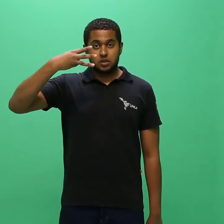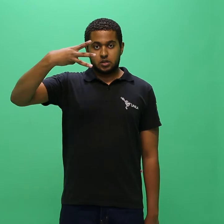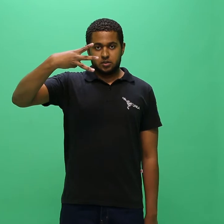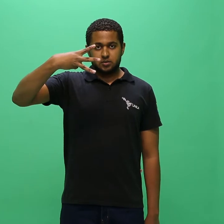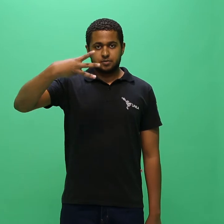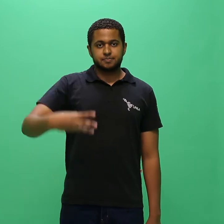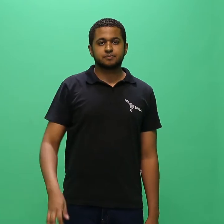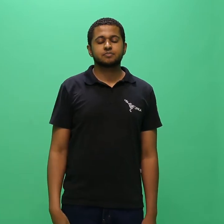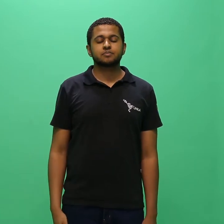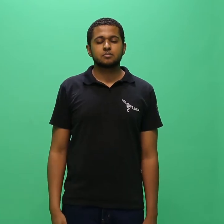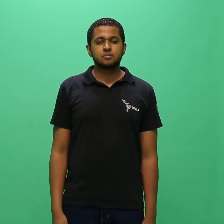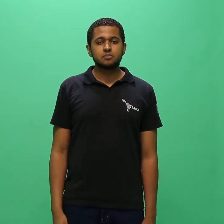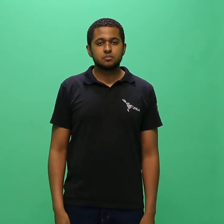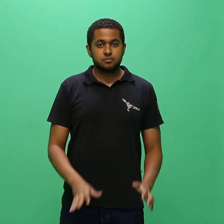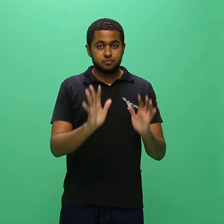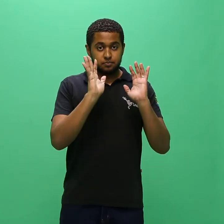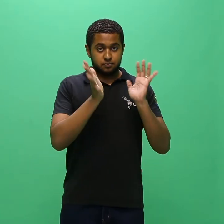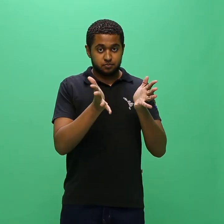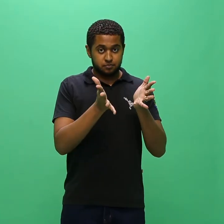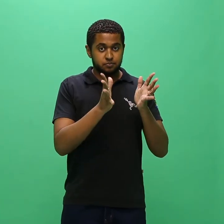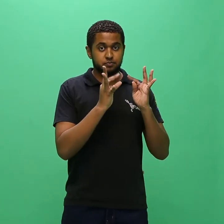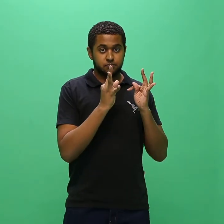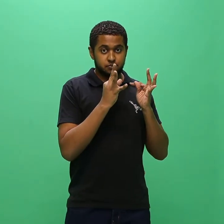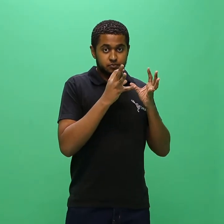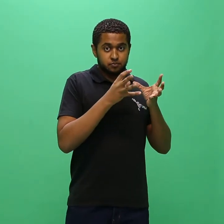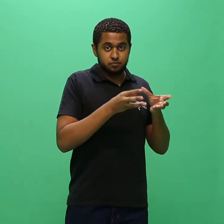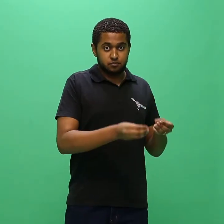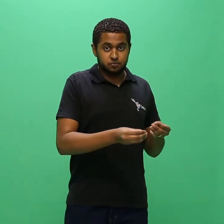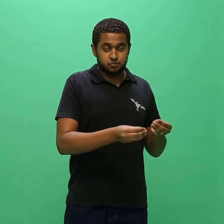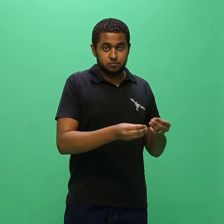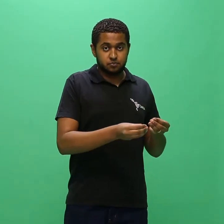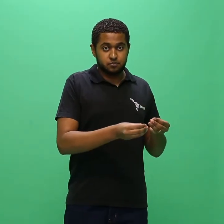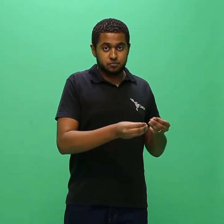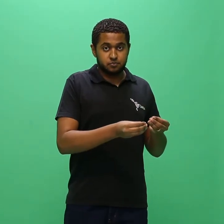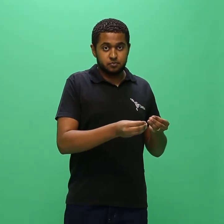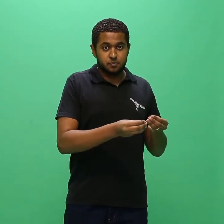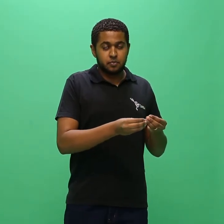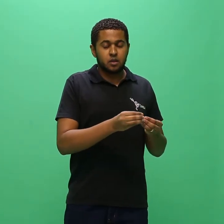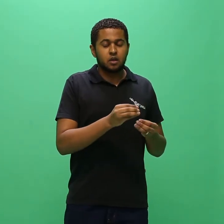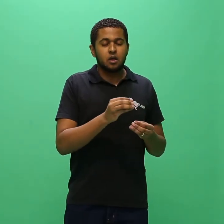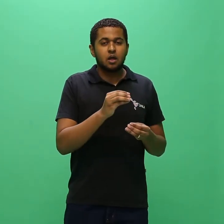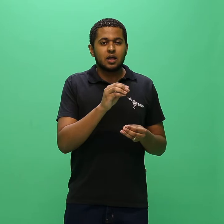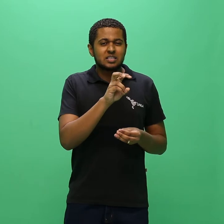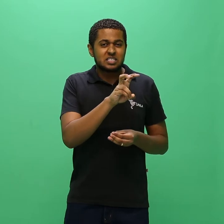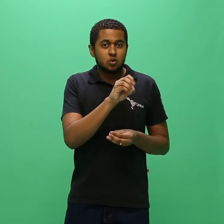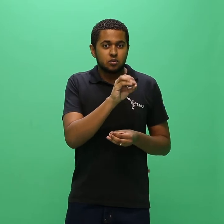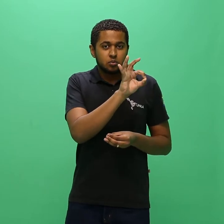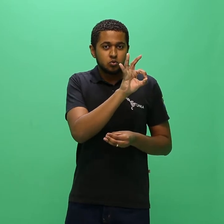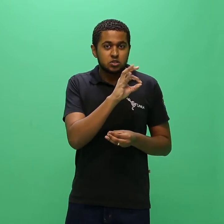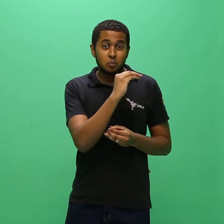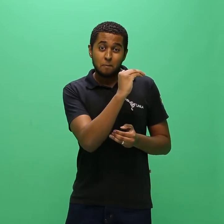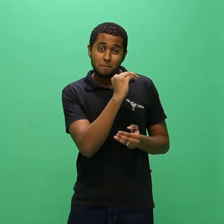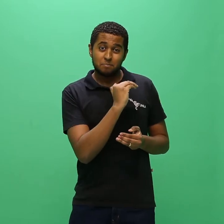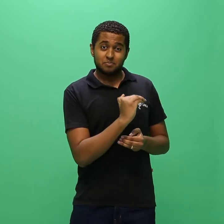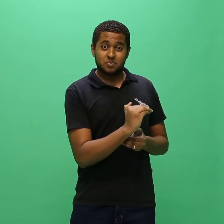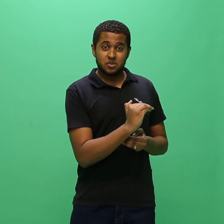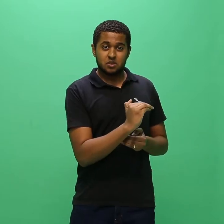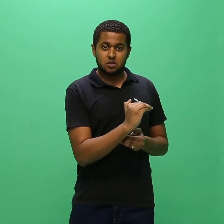3. Tenha integralizado no mínimo 50% da carga horária total do curso